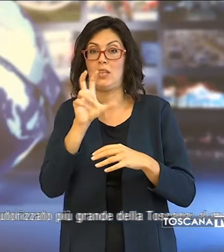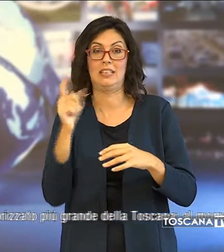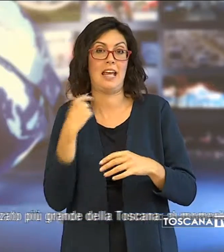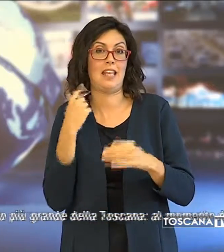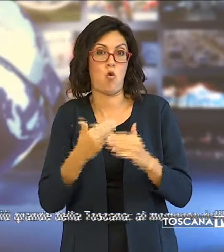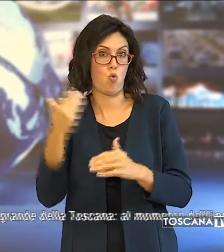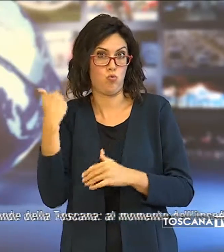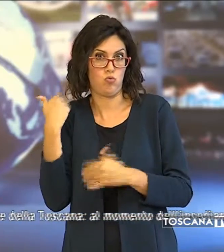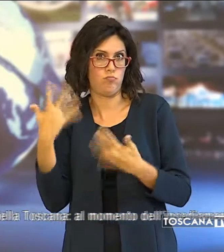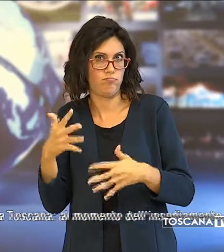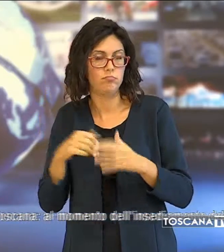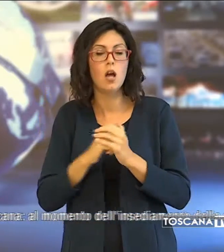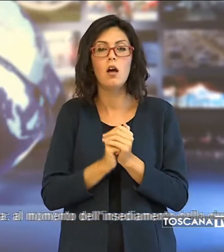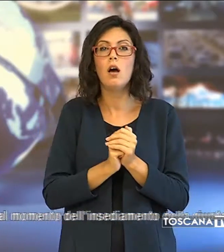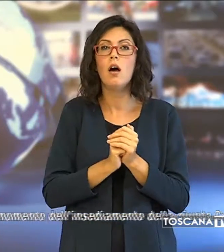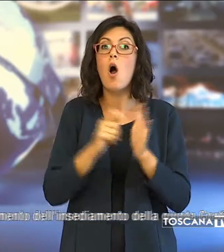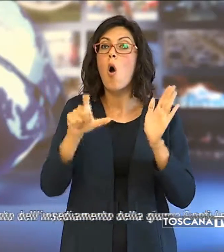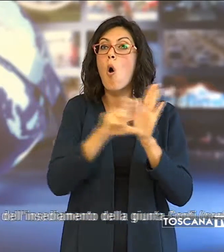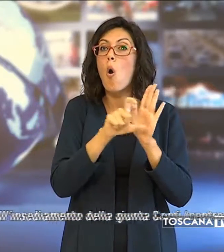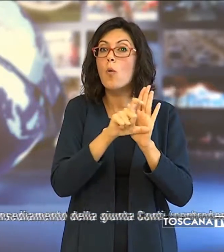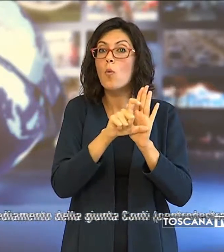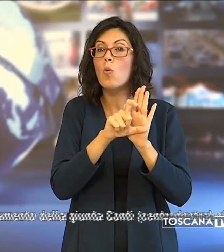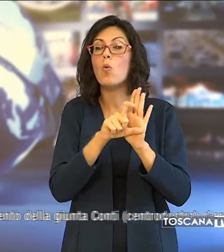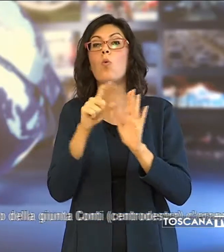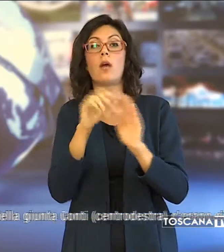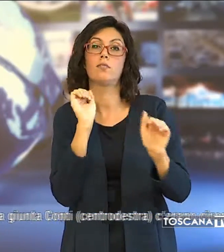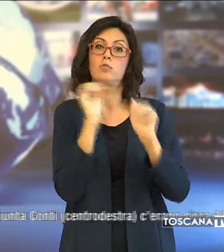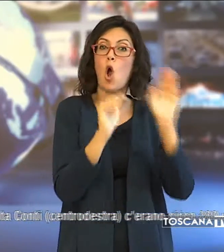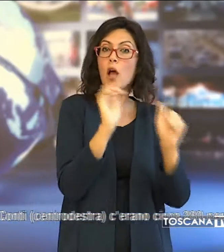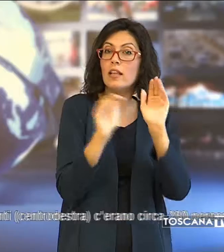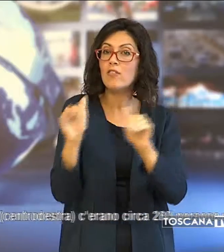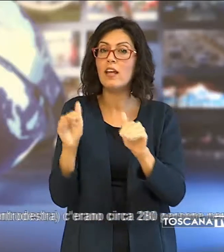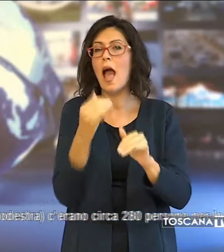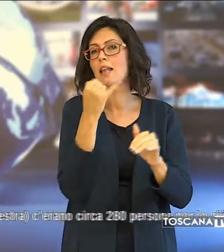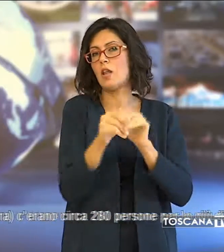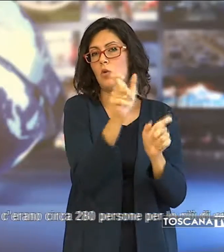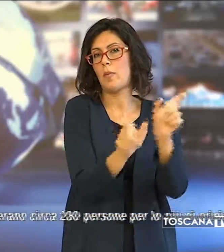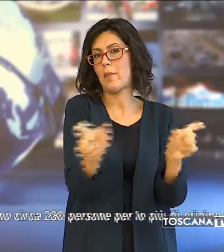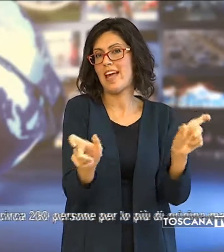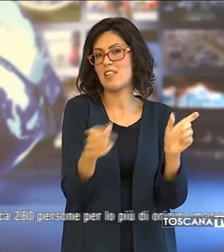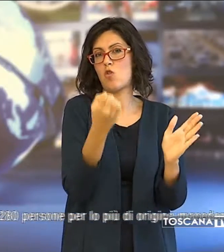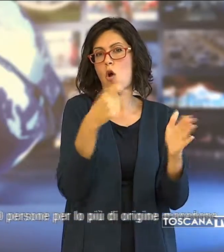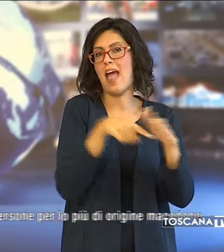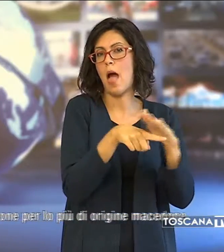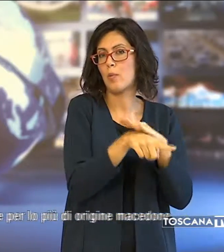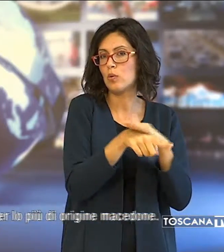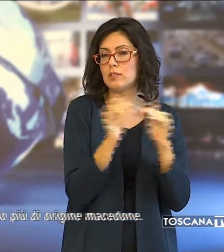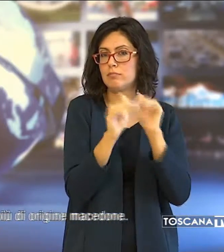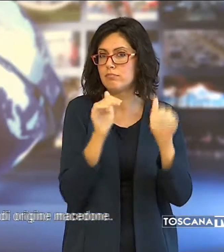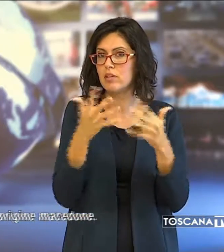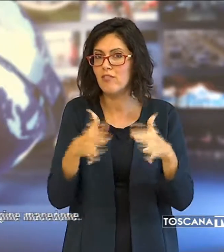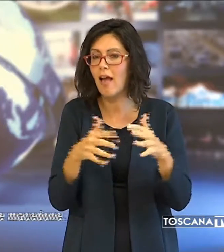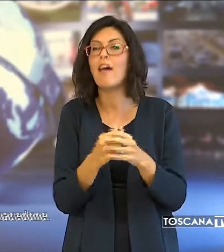scorso. Il Comune l'ha notificata agli ultimi occupanti abusivi la definitiva chiusura dell